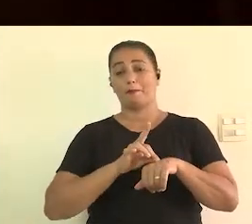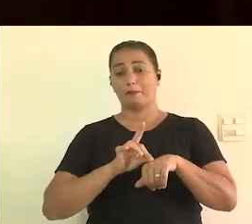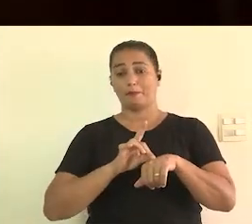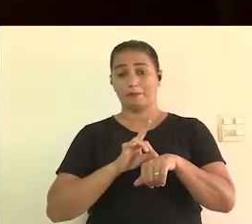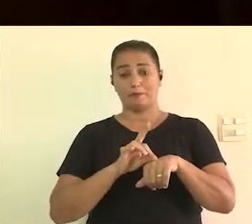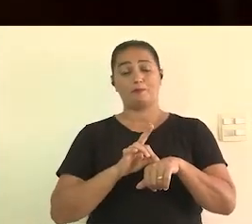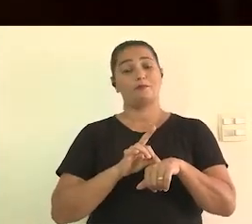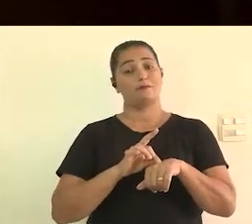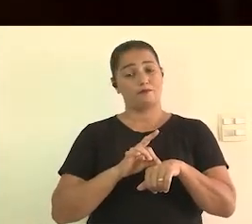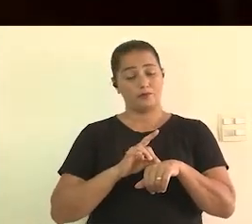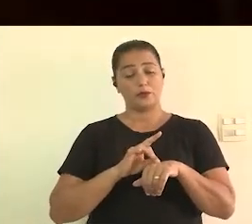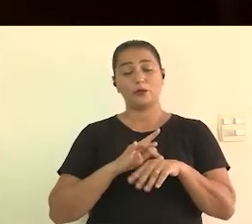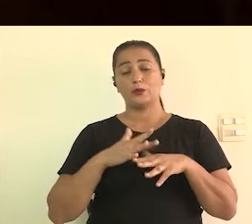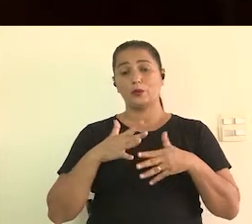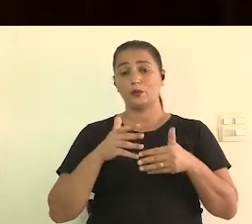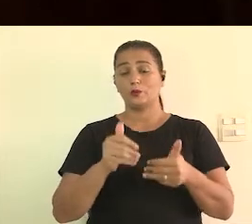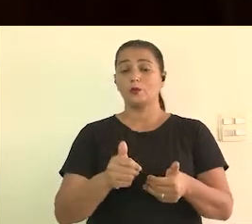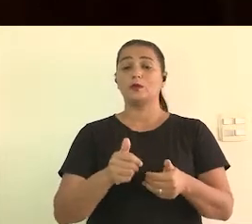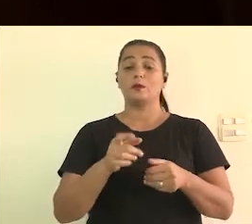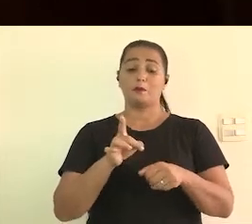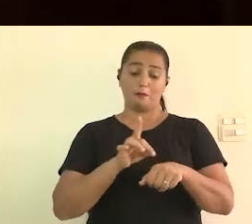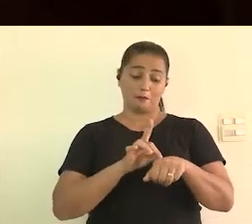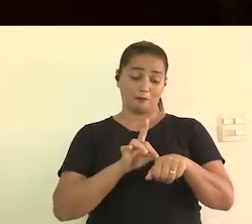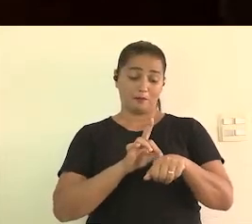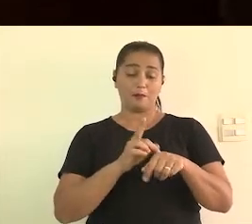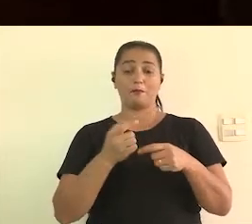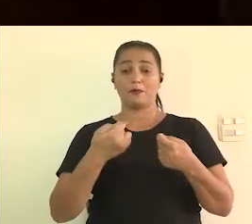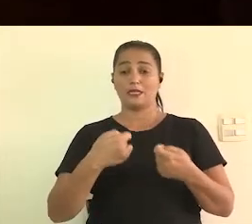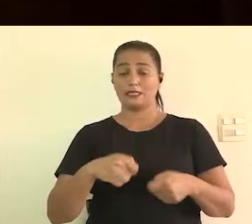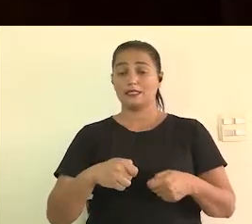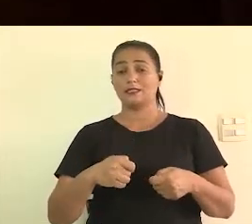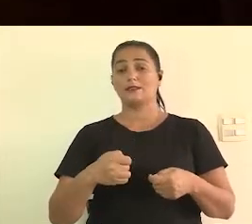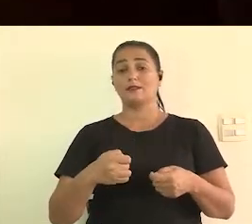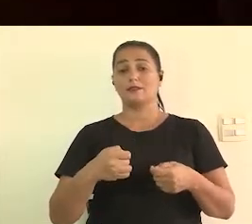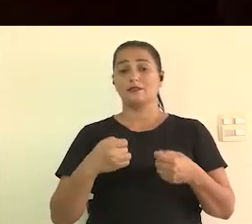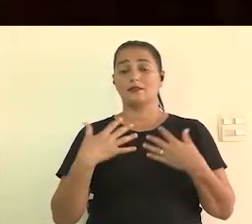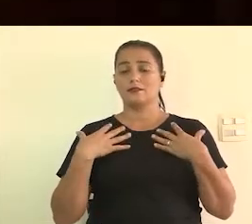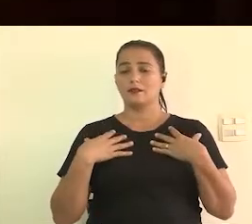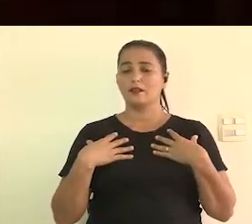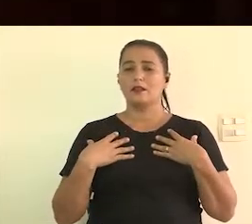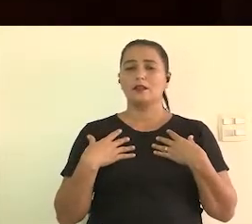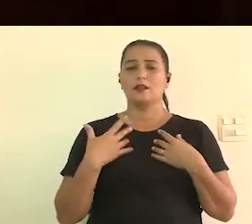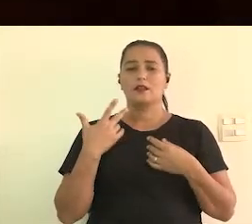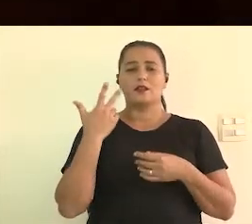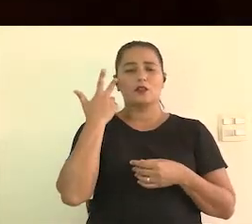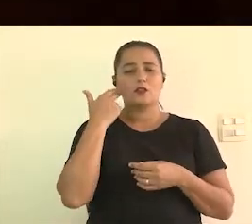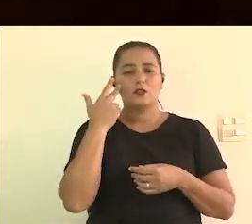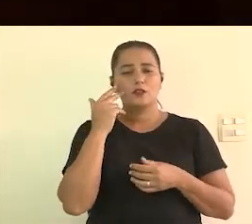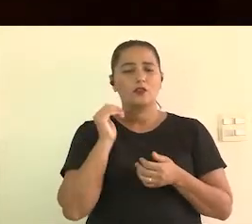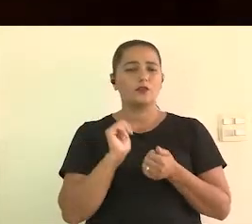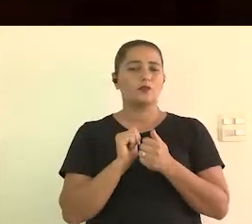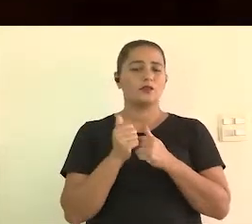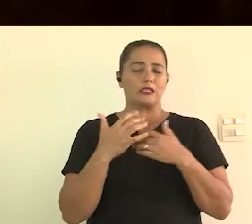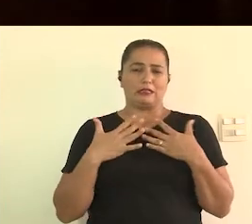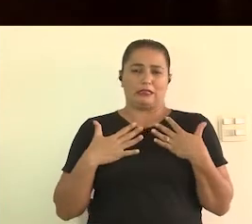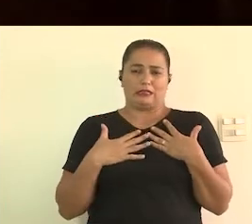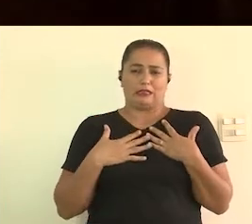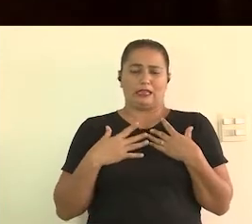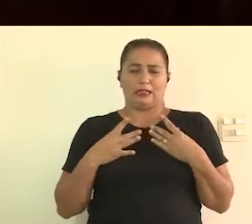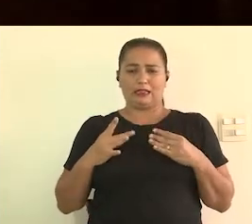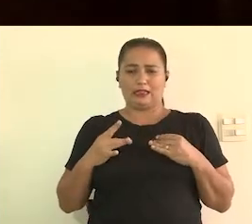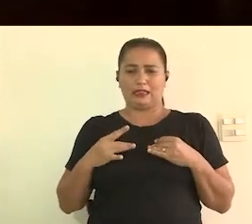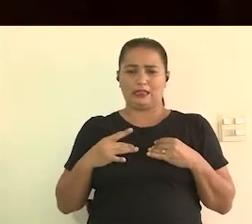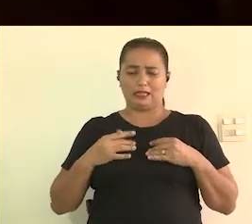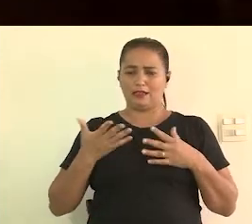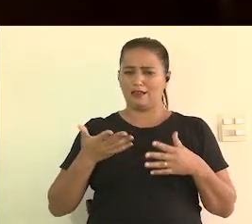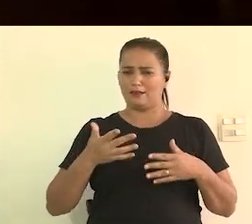preto esse cabe em tudo mesmo o clássico preto ele precisa ser ele é casual ele vai ser uma malha super colada que dá para